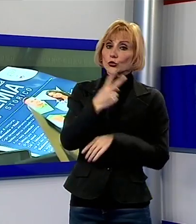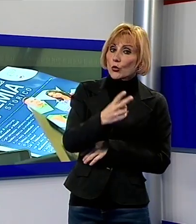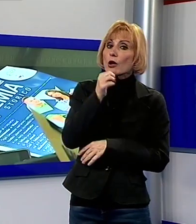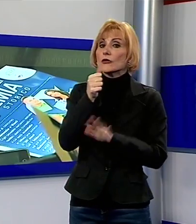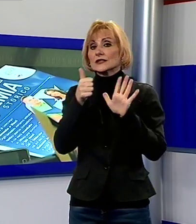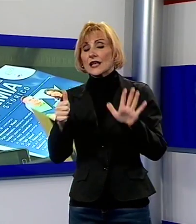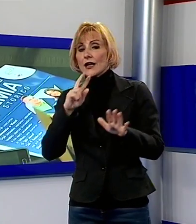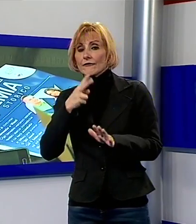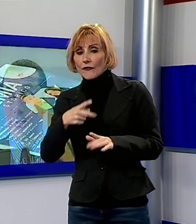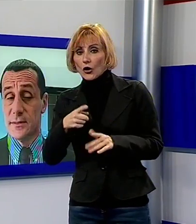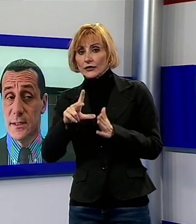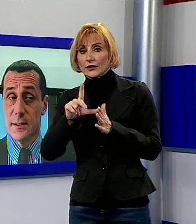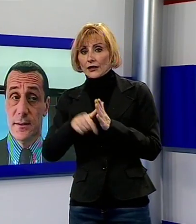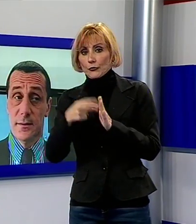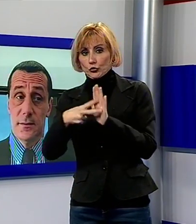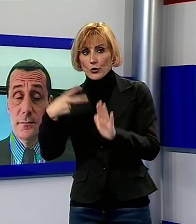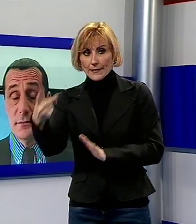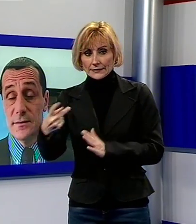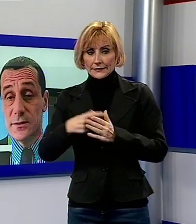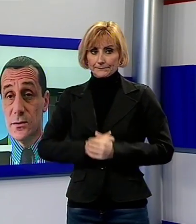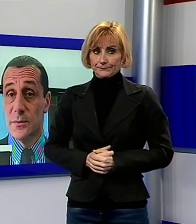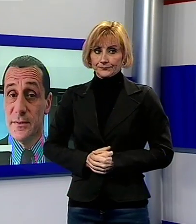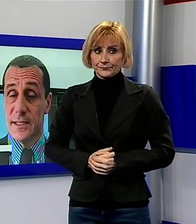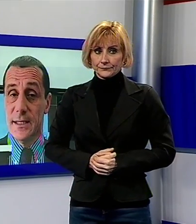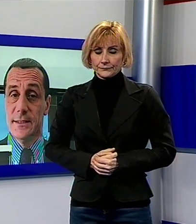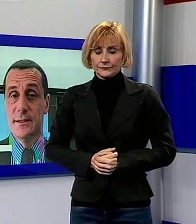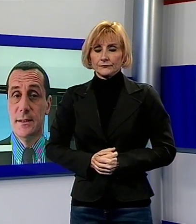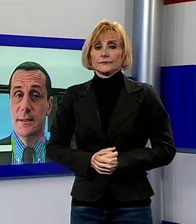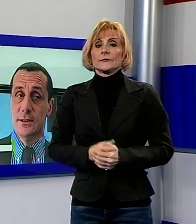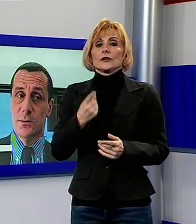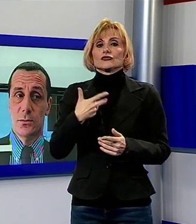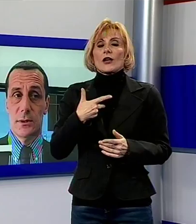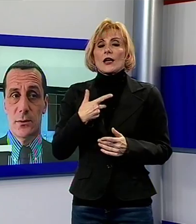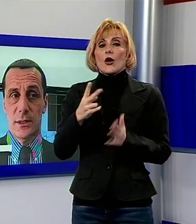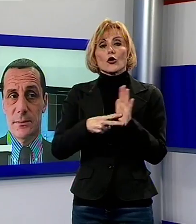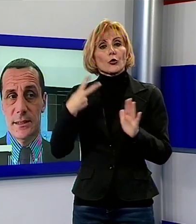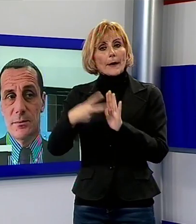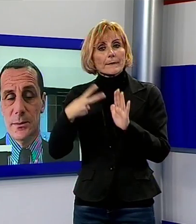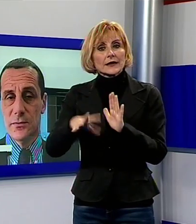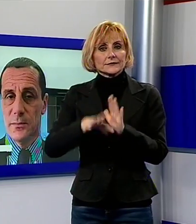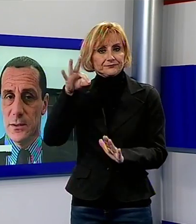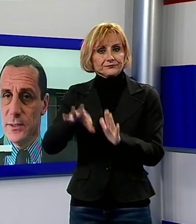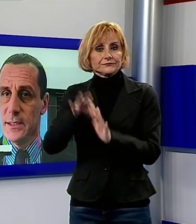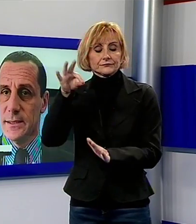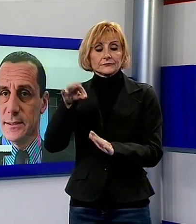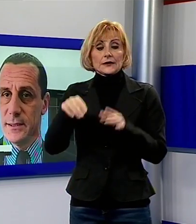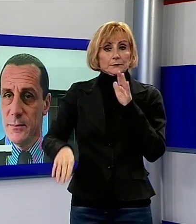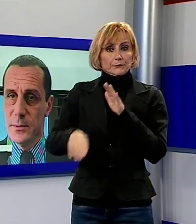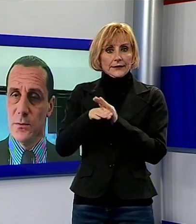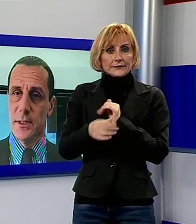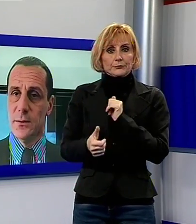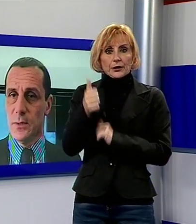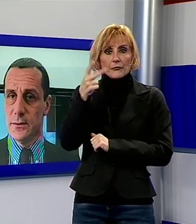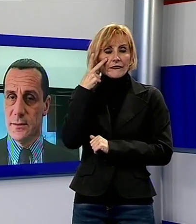nel bimestre. Sono previste estrazioni di mestrali e diciamo tutta la durata partire dal primo di febbraio fino al 30